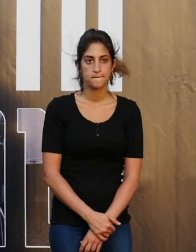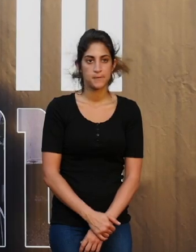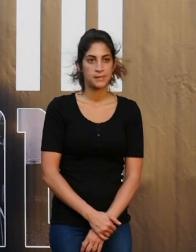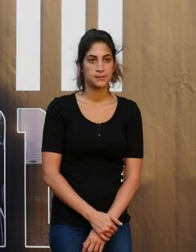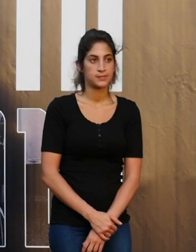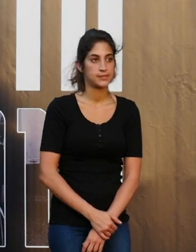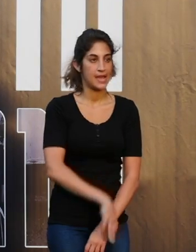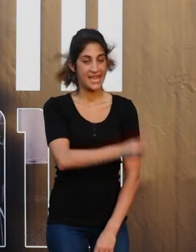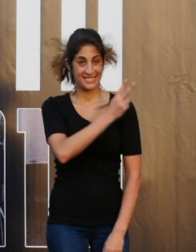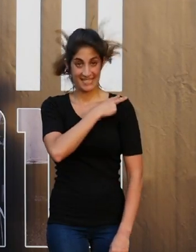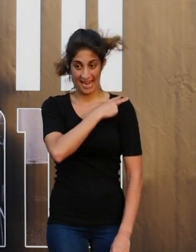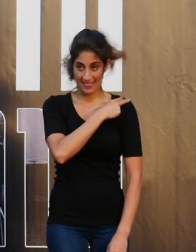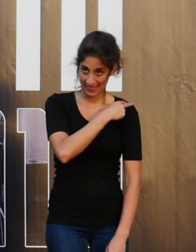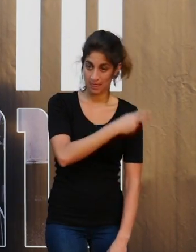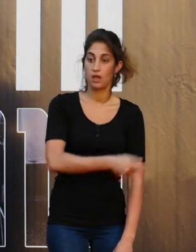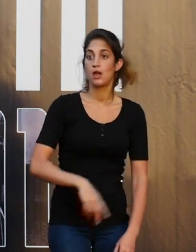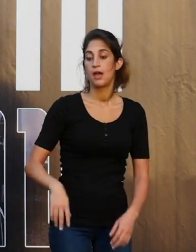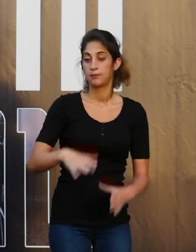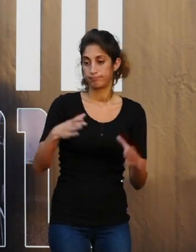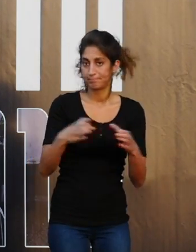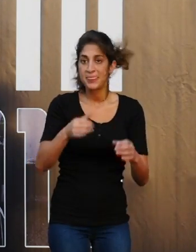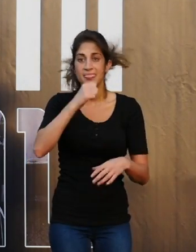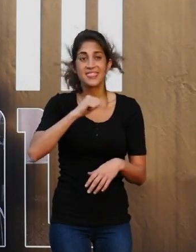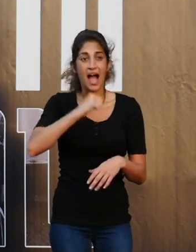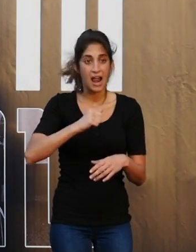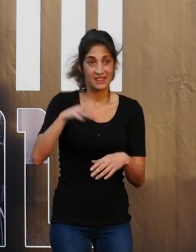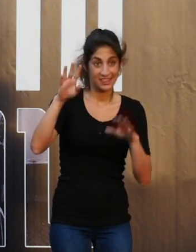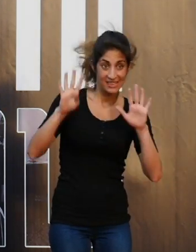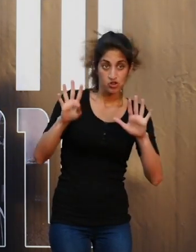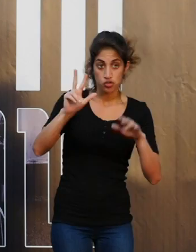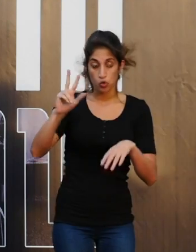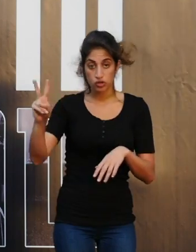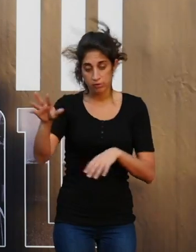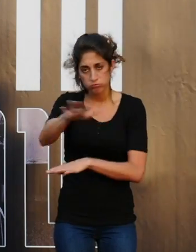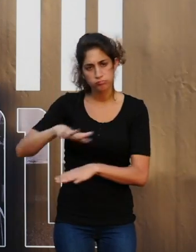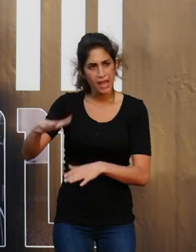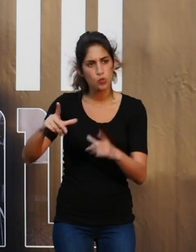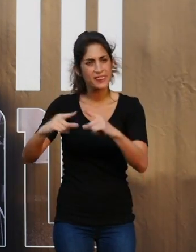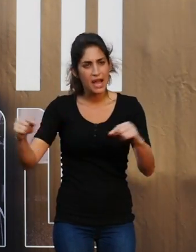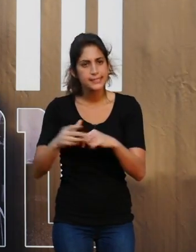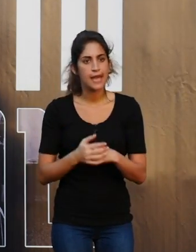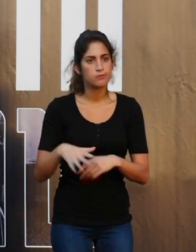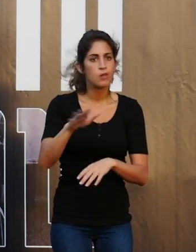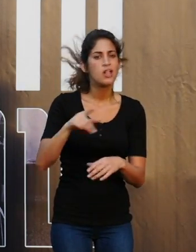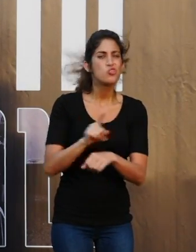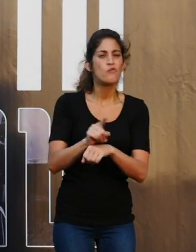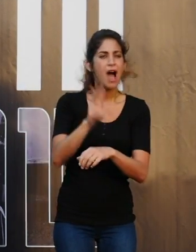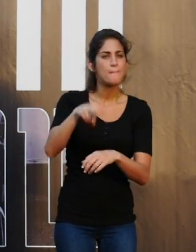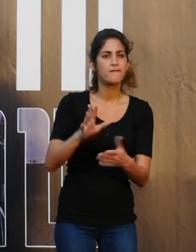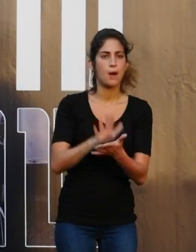דרגה סגן, יחידה נחל 932, אזור רצועת עזה, תקופה 2014.